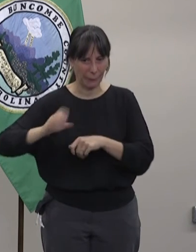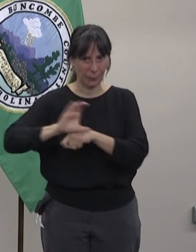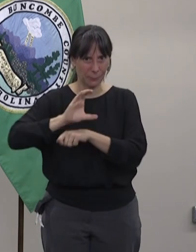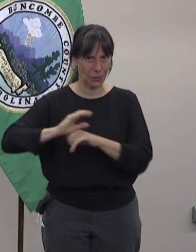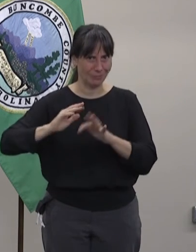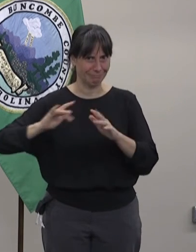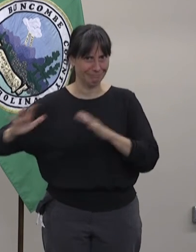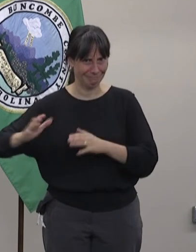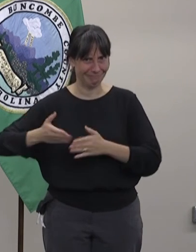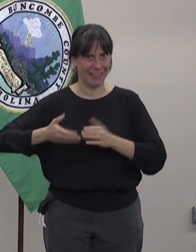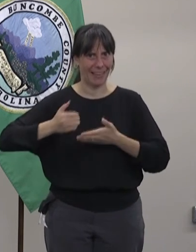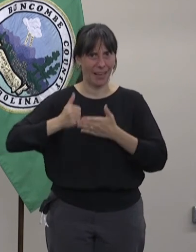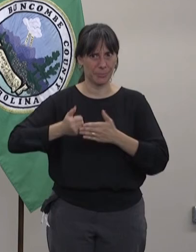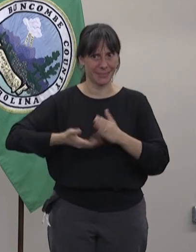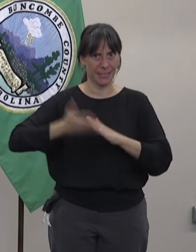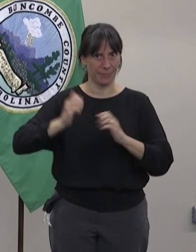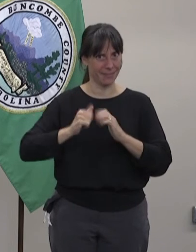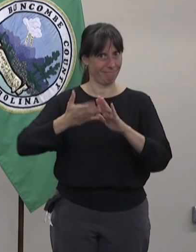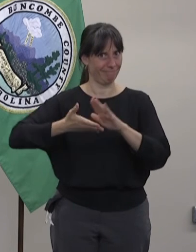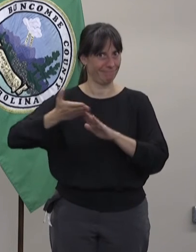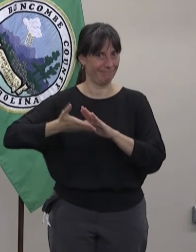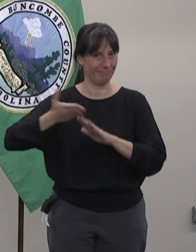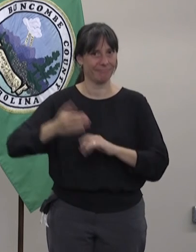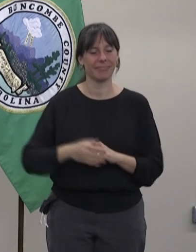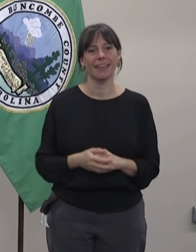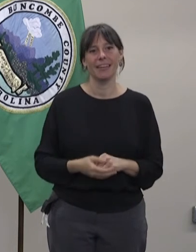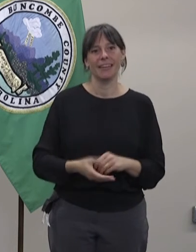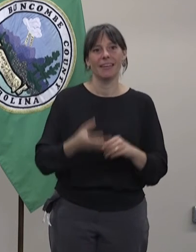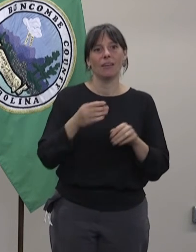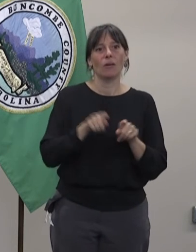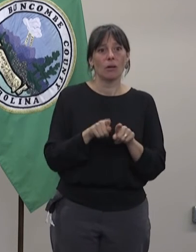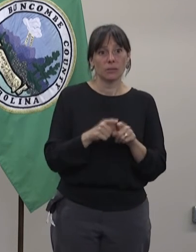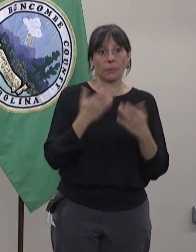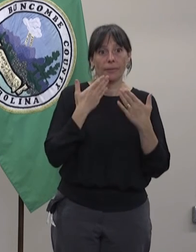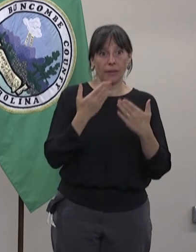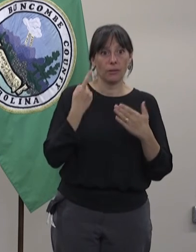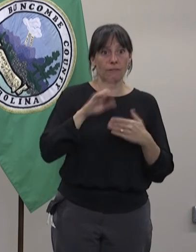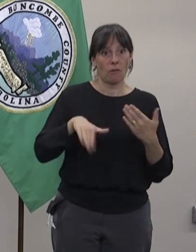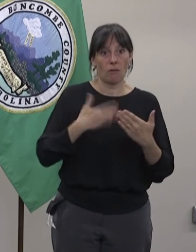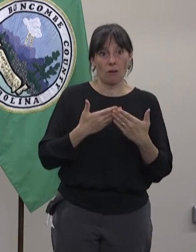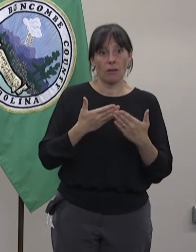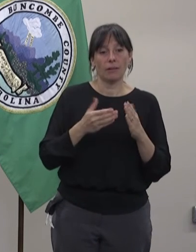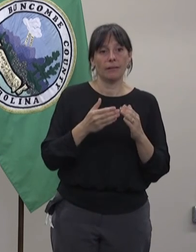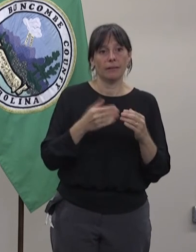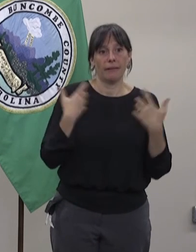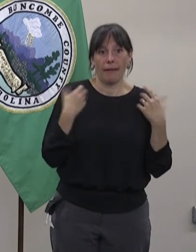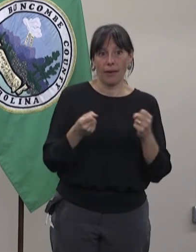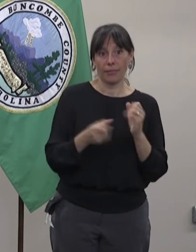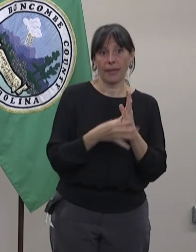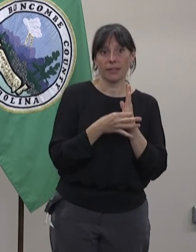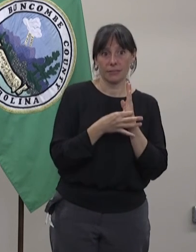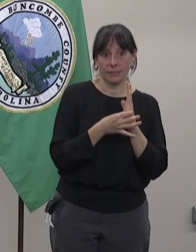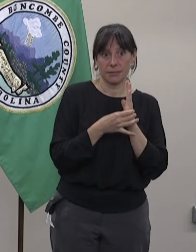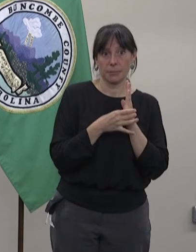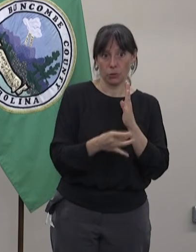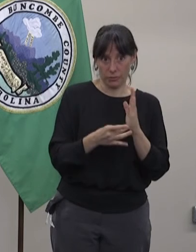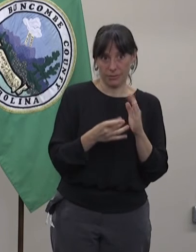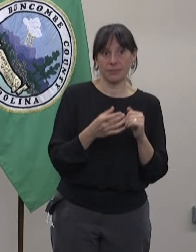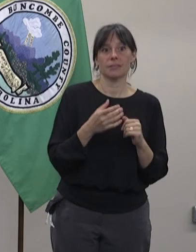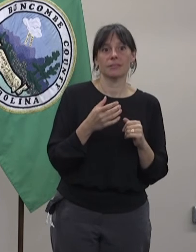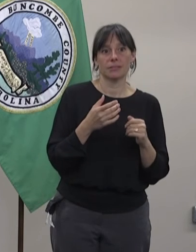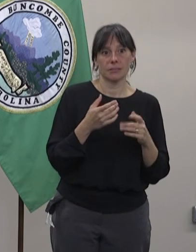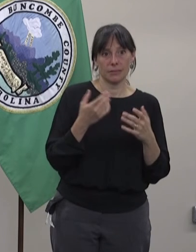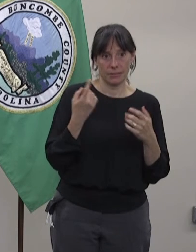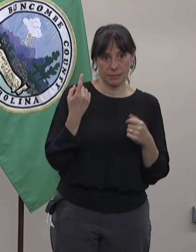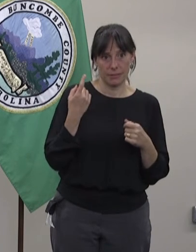todas las personas que trabajaron en hacer que estas actualizaciones fueran posibles.